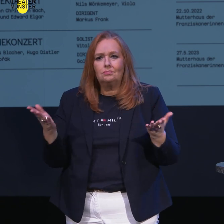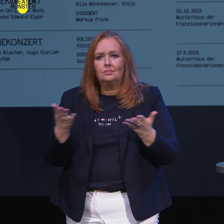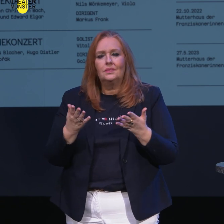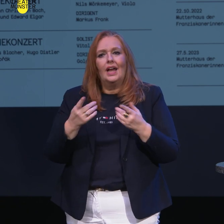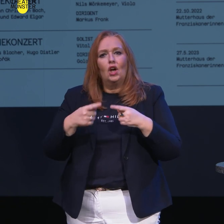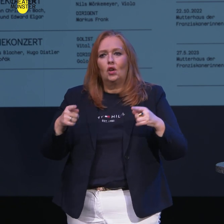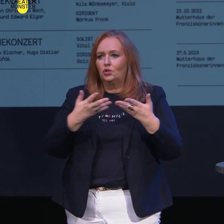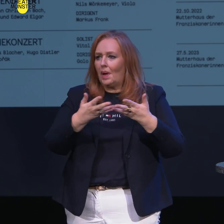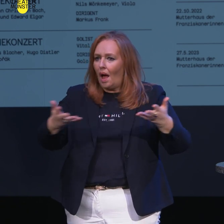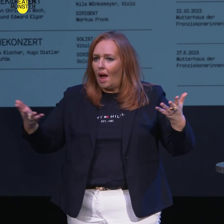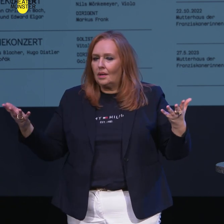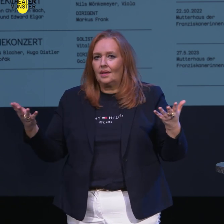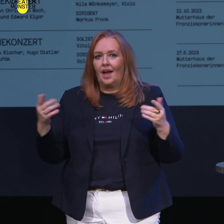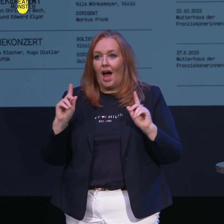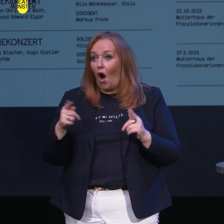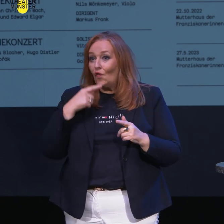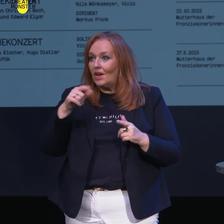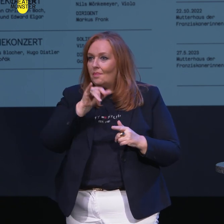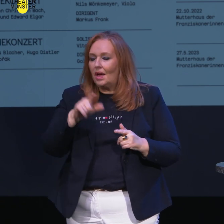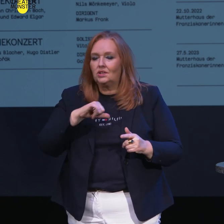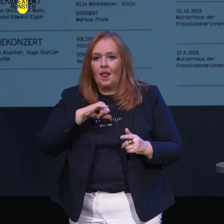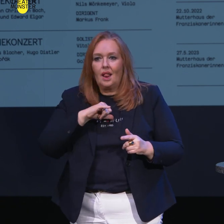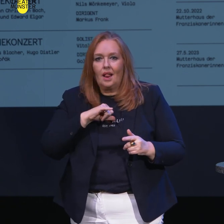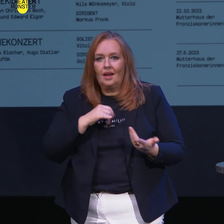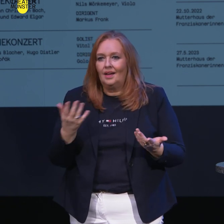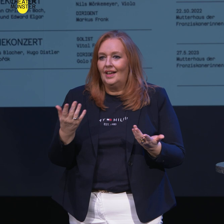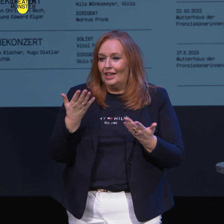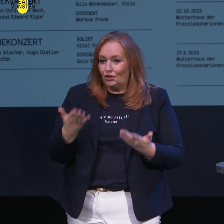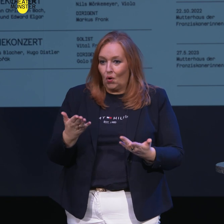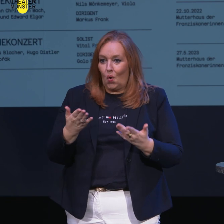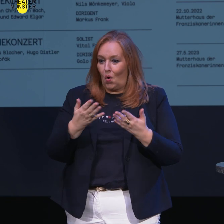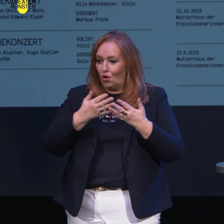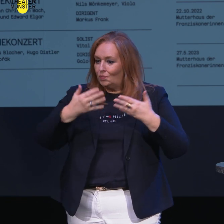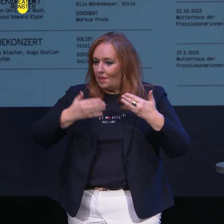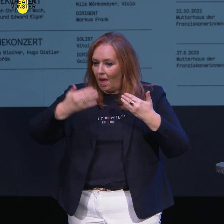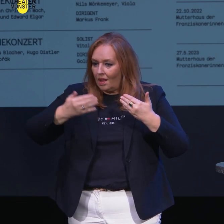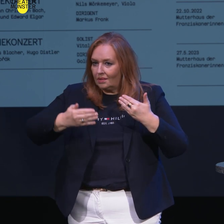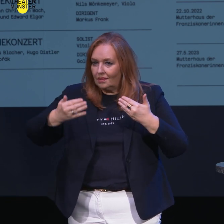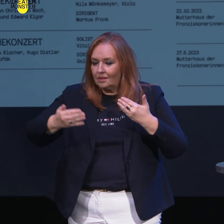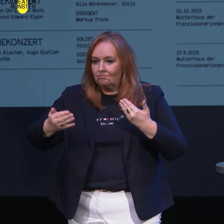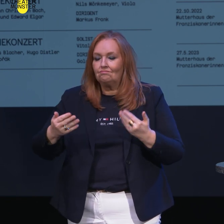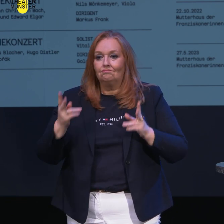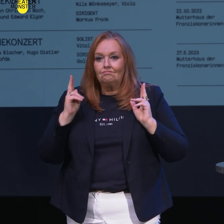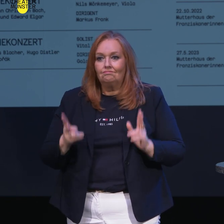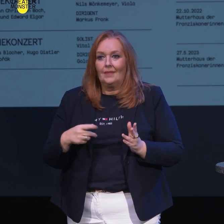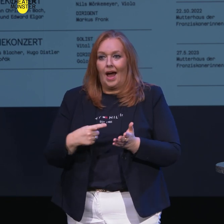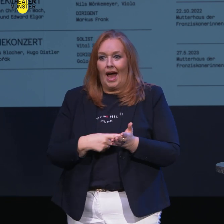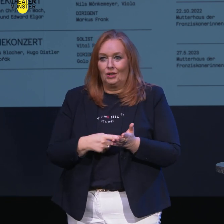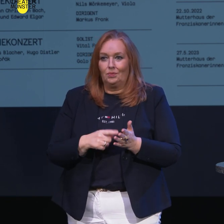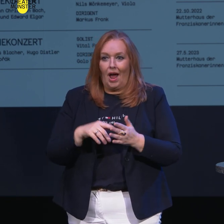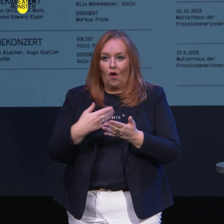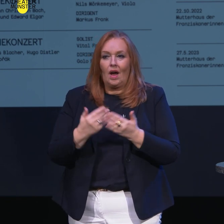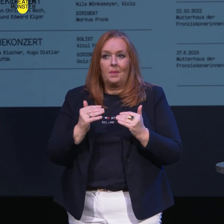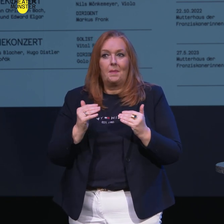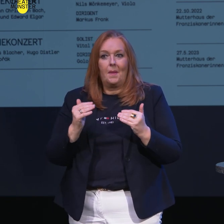Konzertspielplan, der aber auch viele Menschen interessiert, dass einen solchen Konzertspielplan aufzustellen tatsächlich eine anspruchsvollere Aufgabe